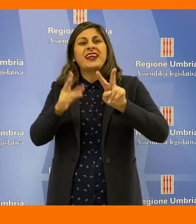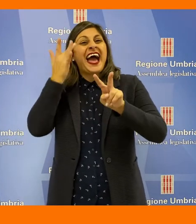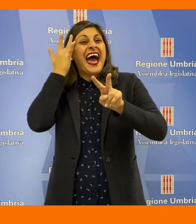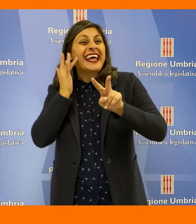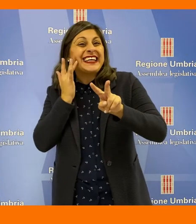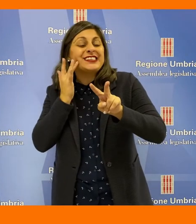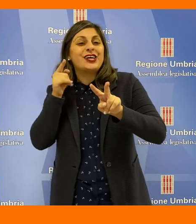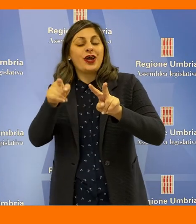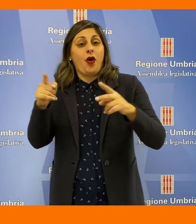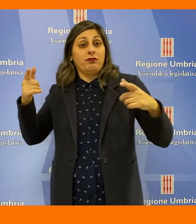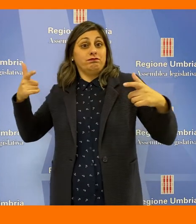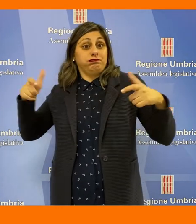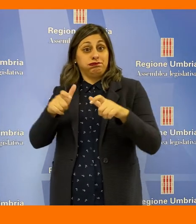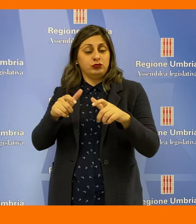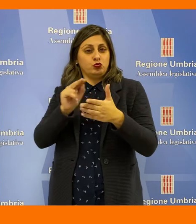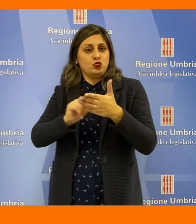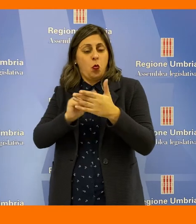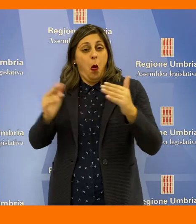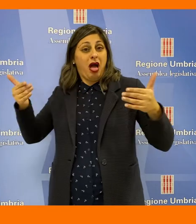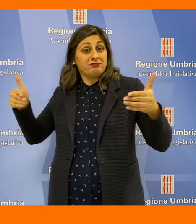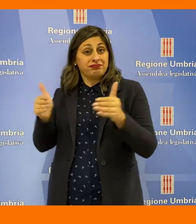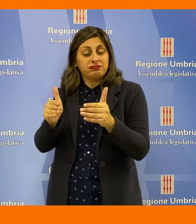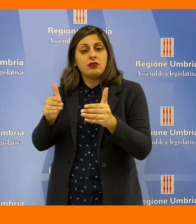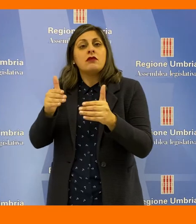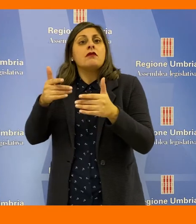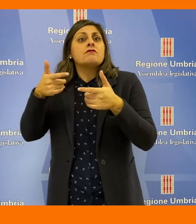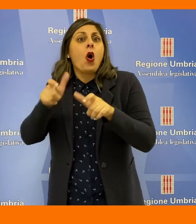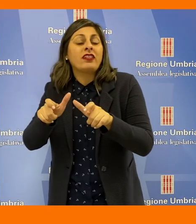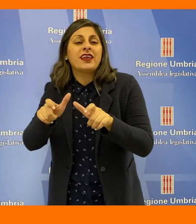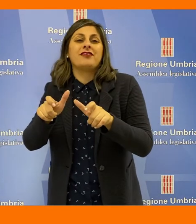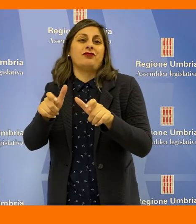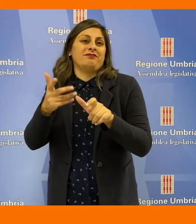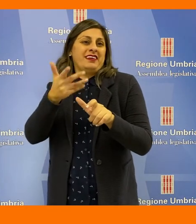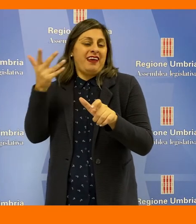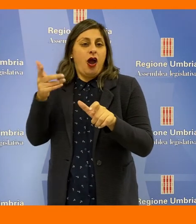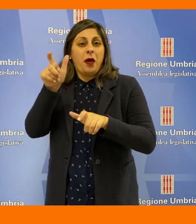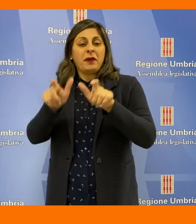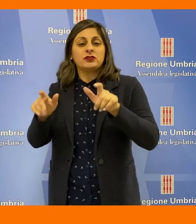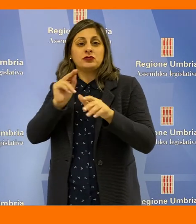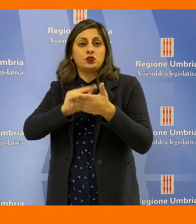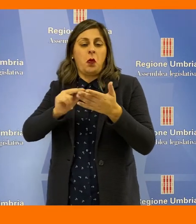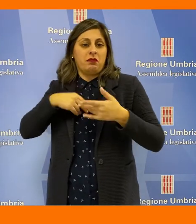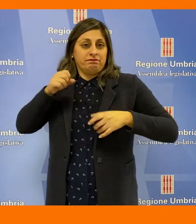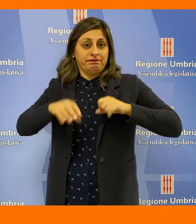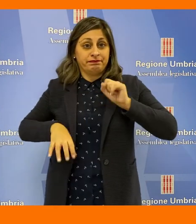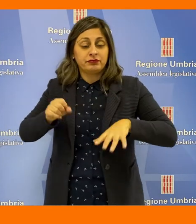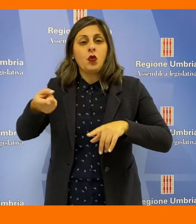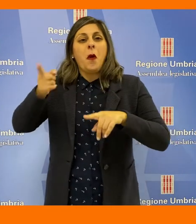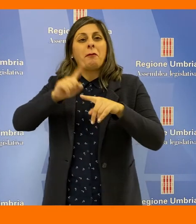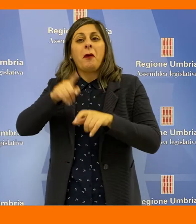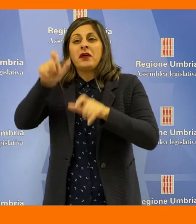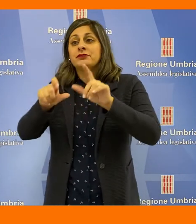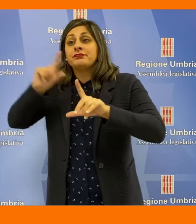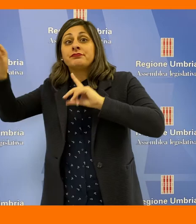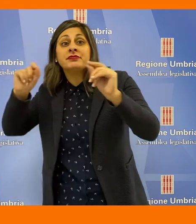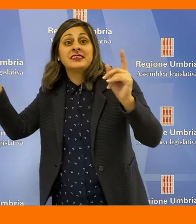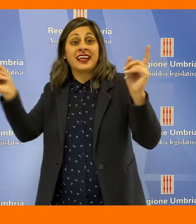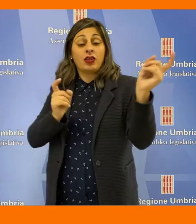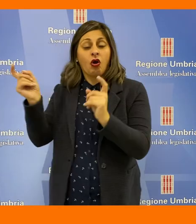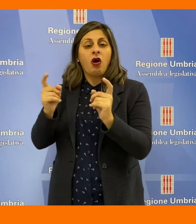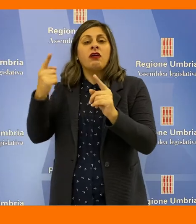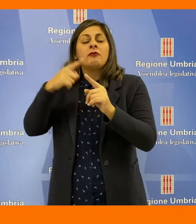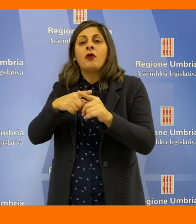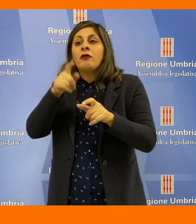soluzioni e ridurre il rischio di sottodimensionamento scolastico derivante, oltre che dalla dispersione scolastica, anche dai flussi